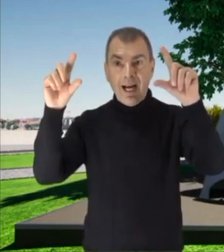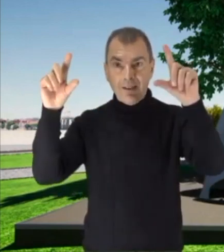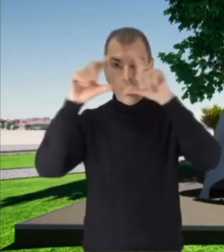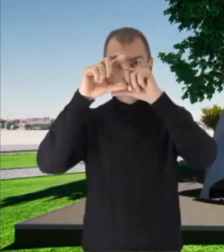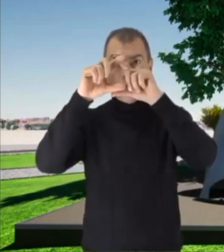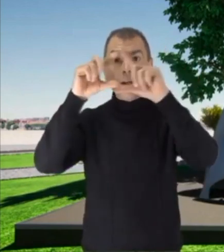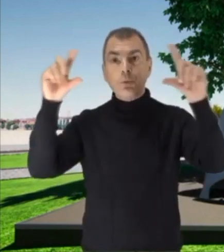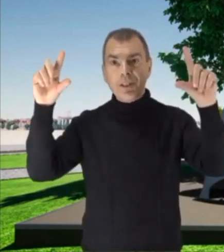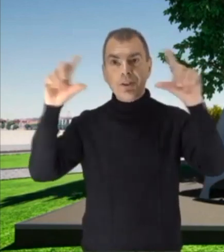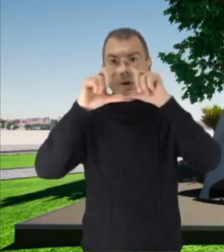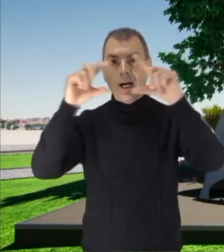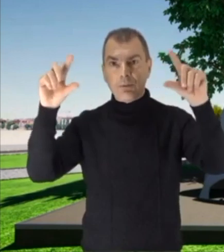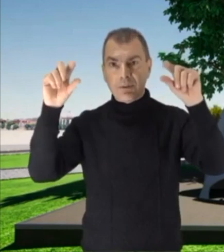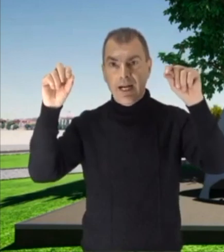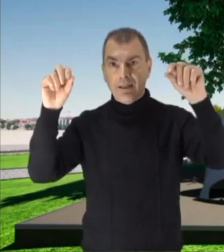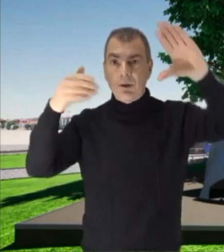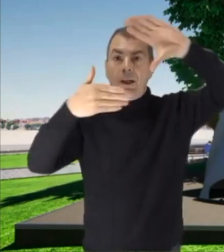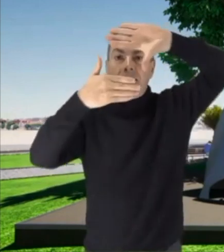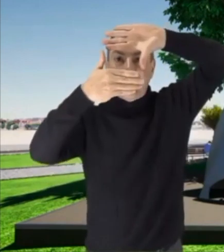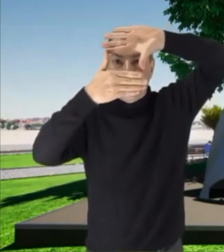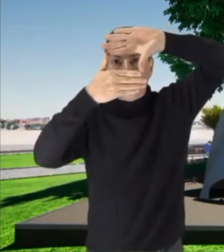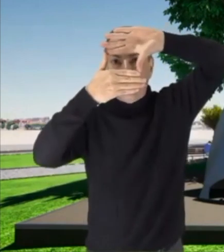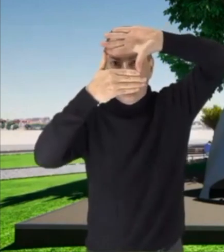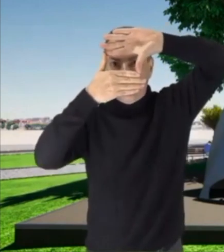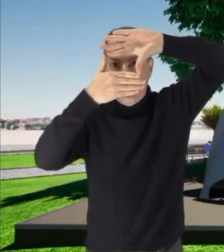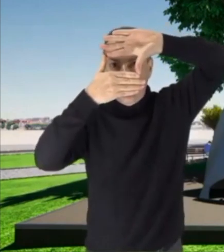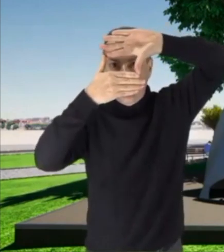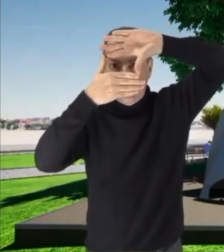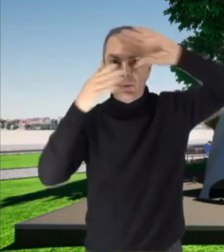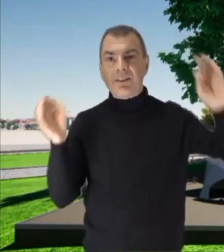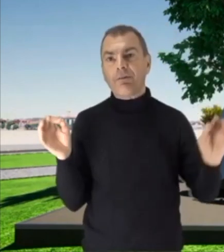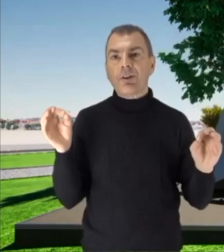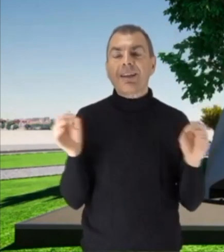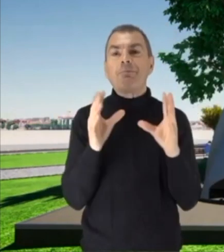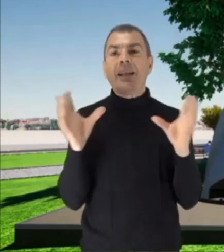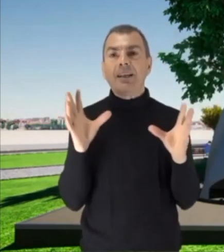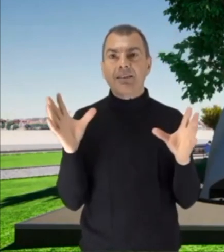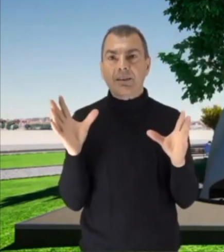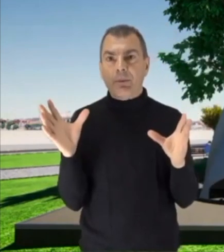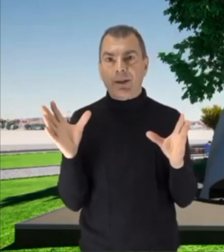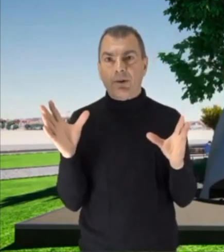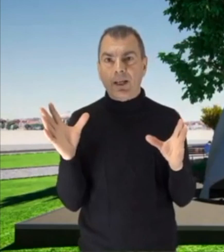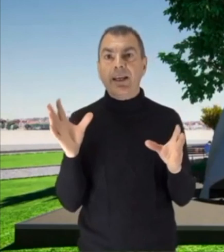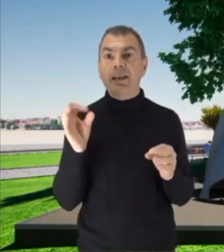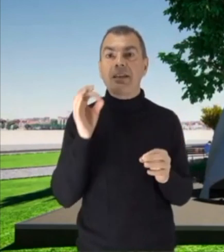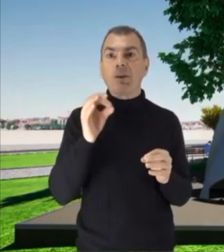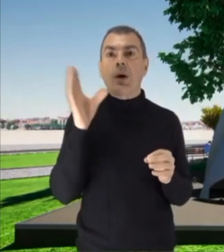taglio, cioè l'alluminio ha un taglio, che ha la forma di questa vostra bellissima parola che è, se mi